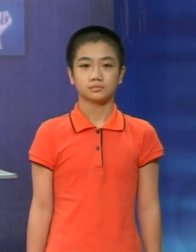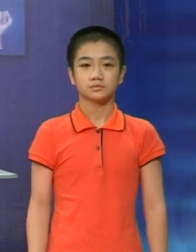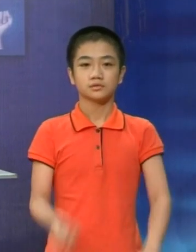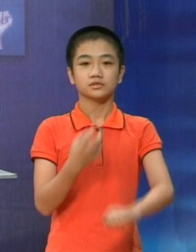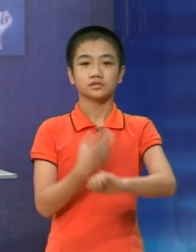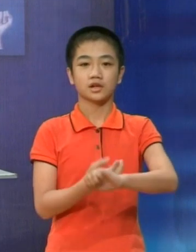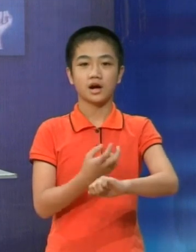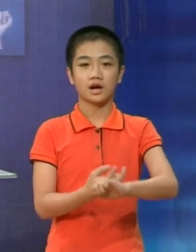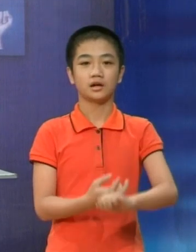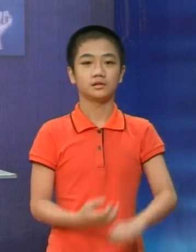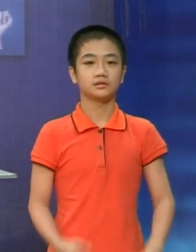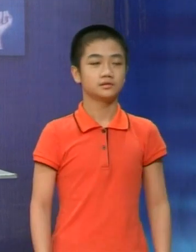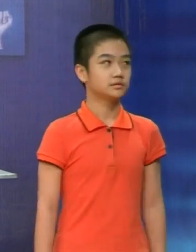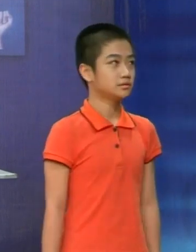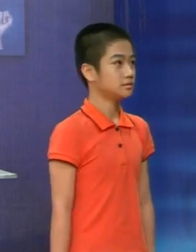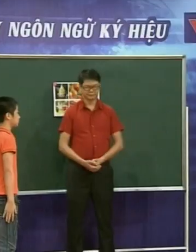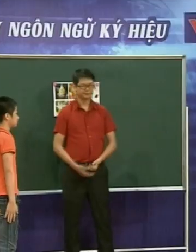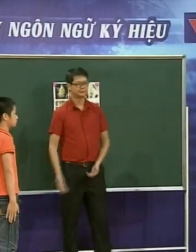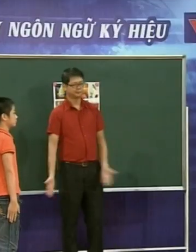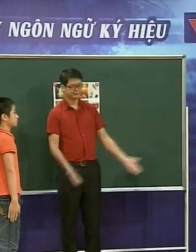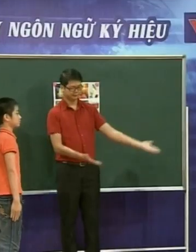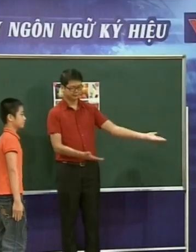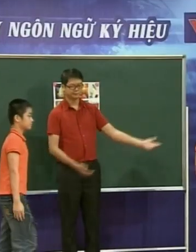Người em tranh giành đồ của chị là hư đấy Các em đã thực hành rất tốt